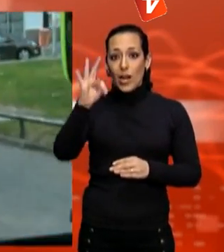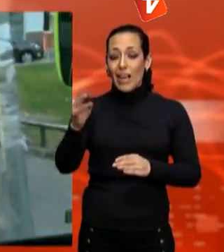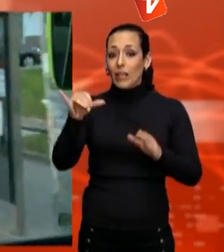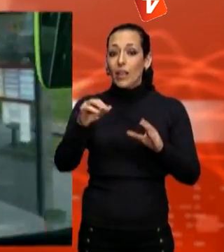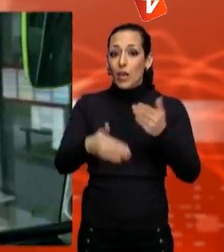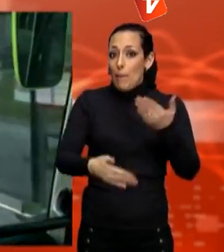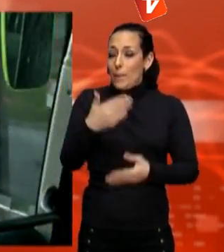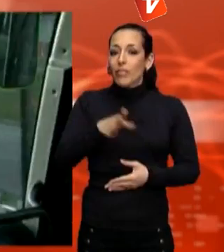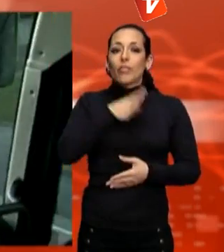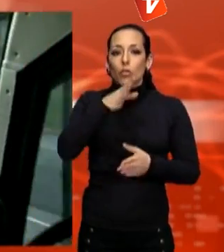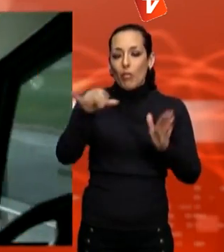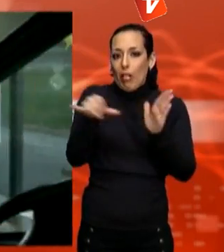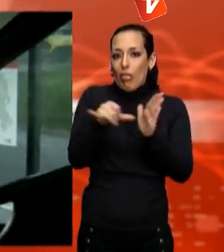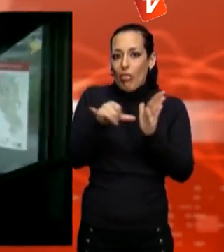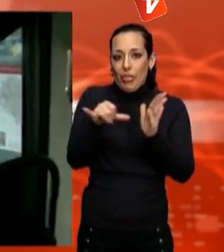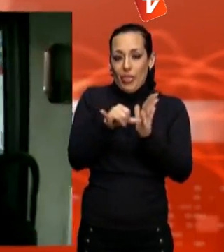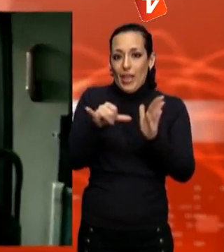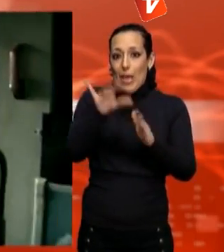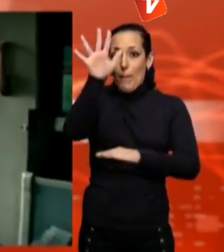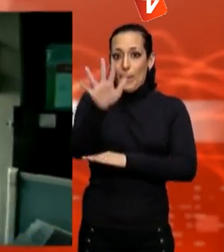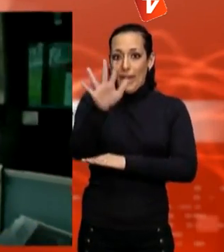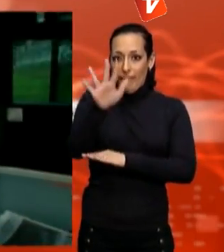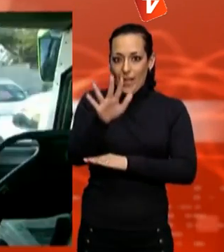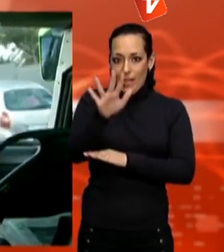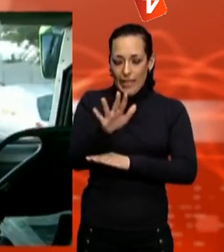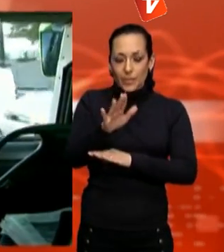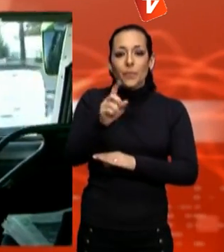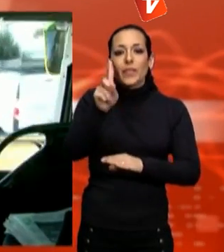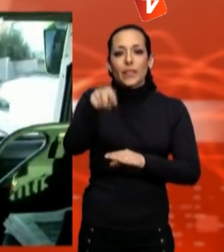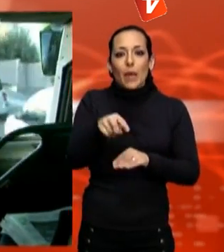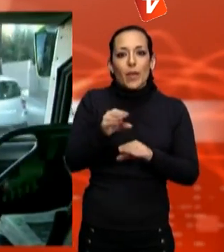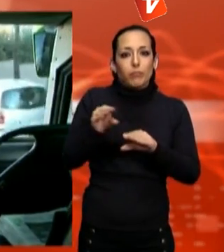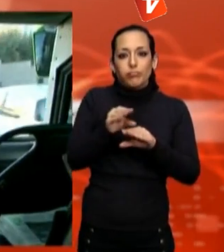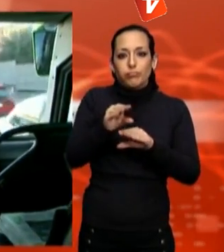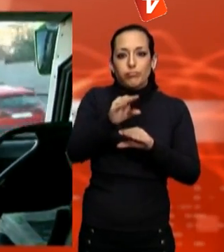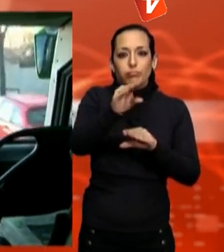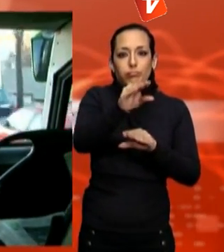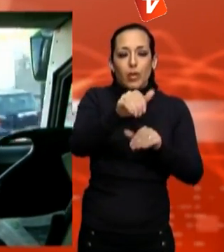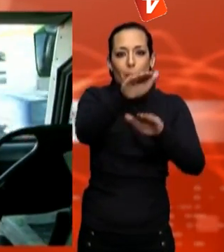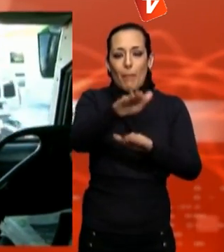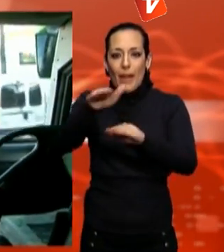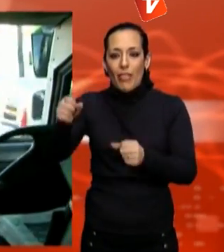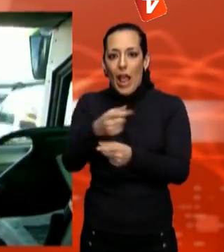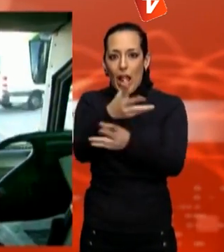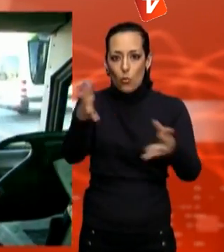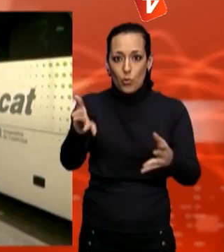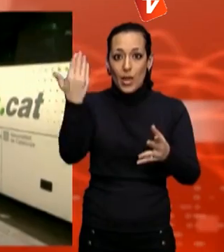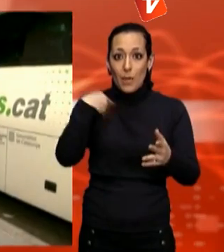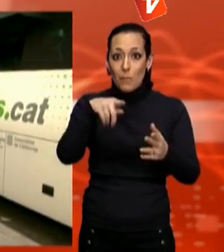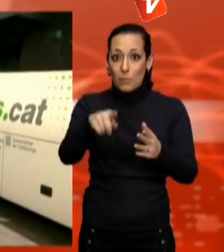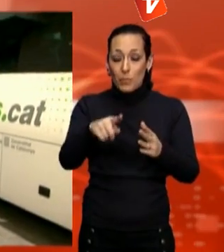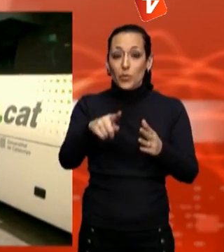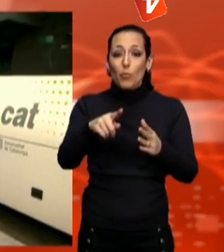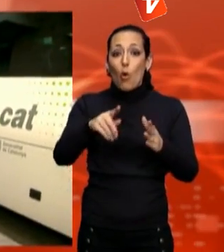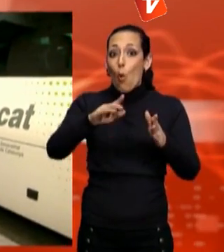i fa un recorregut per les principals parades de la ciutat, com l'estació de Renfa i dels ferrocarrils de la Generalitat. En 20 minuts és a la Rambleta